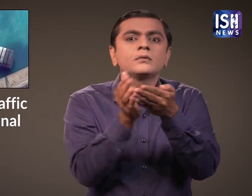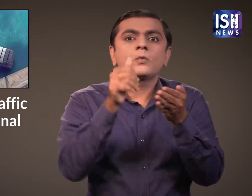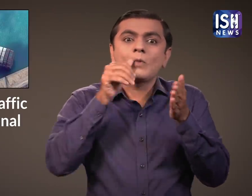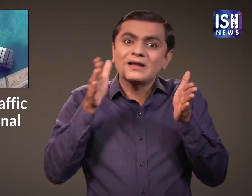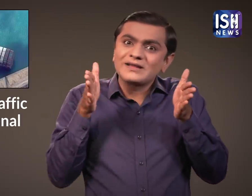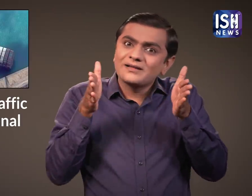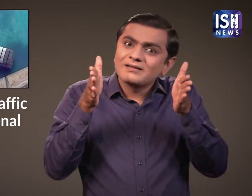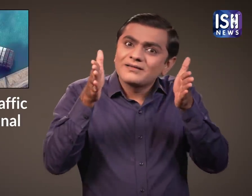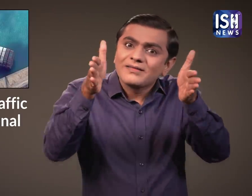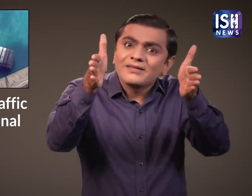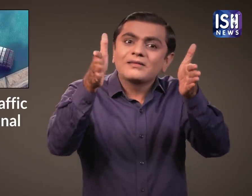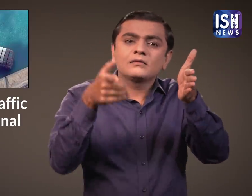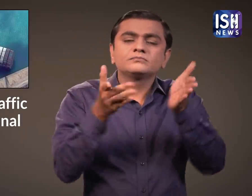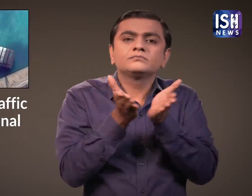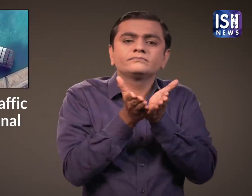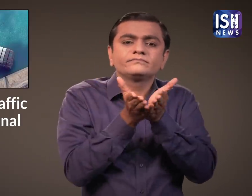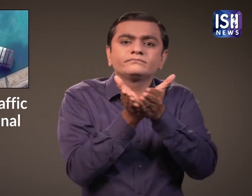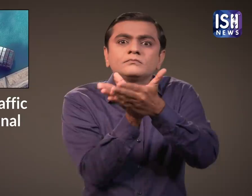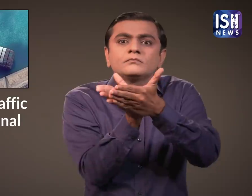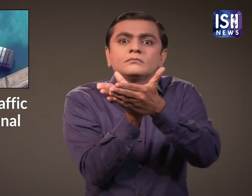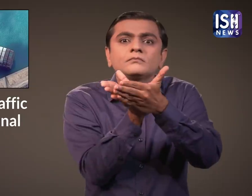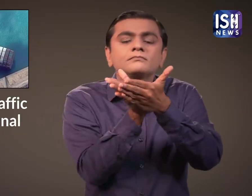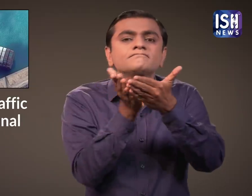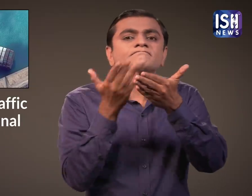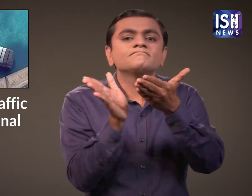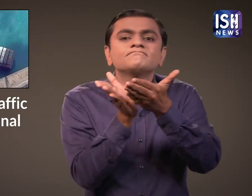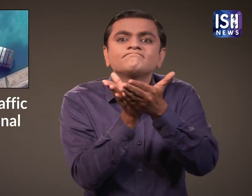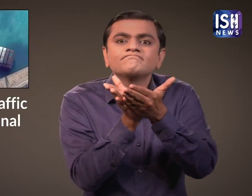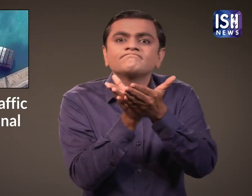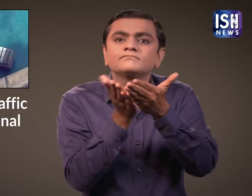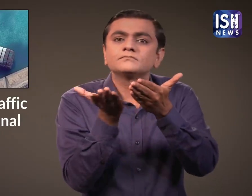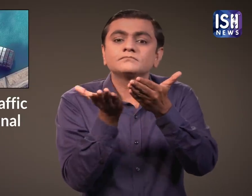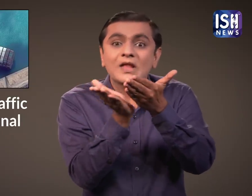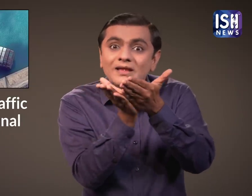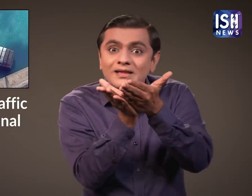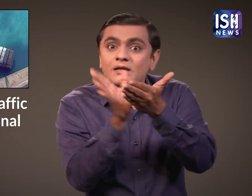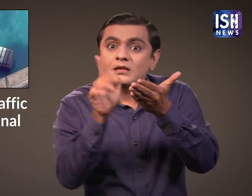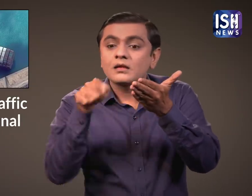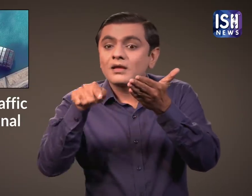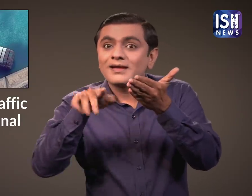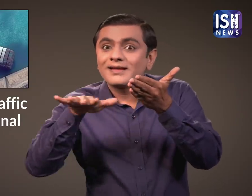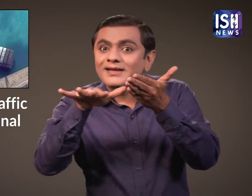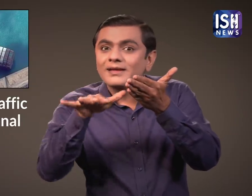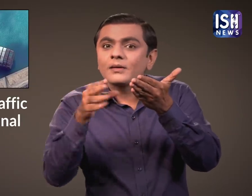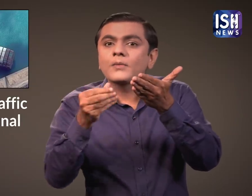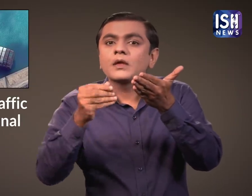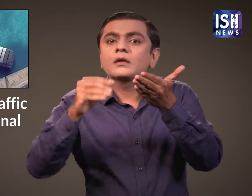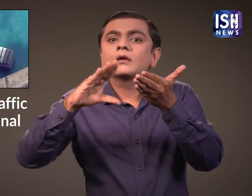कीचड में फस गया। जिससे पूरी नहर अवरोथ हो